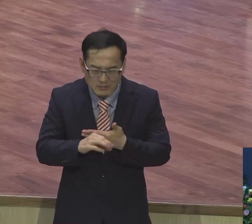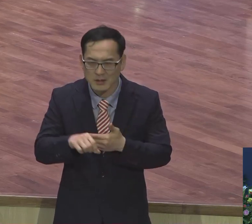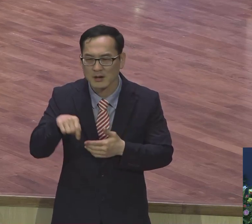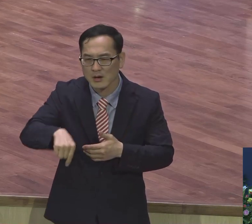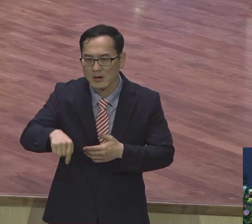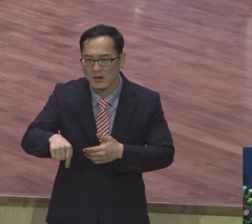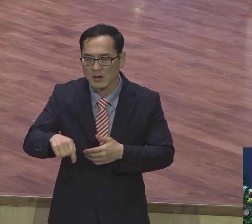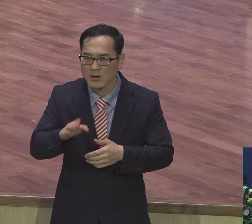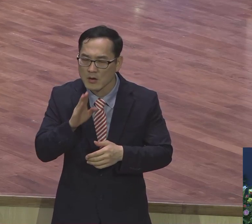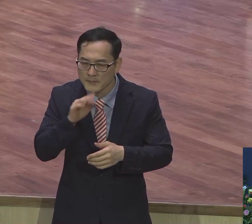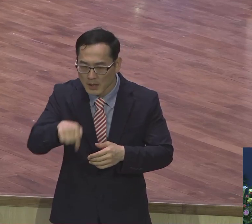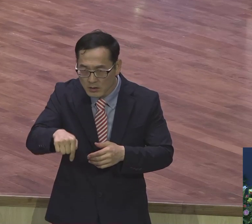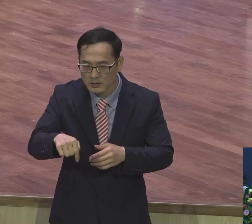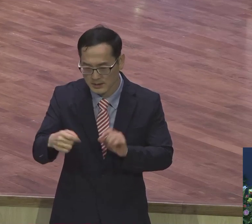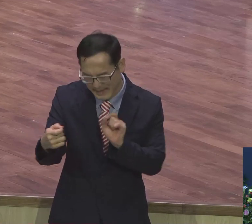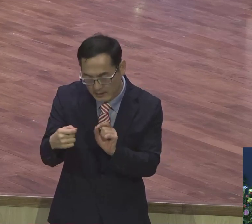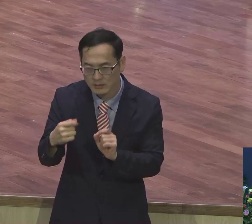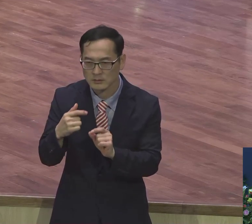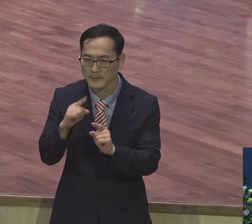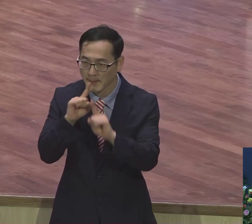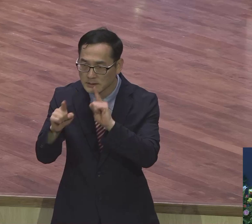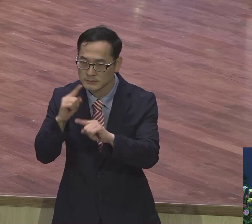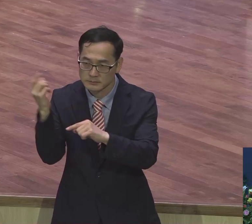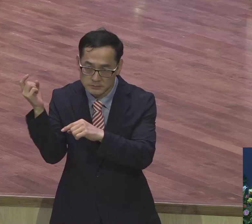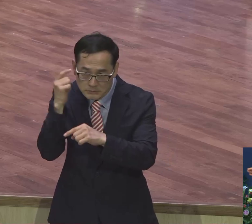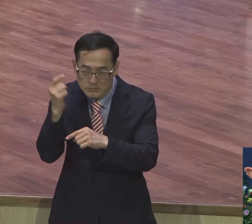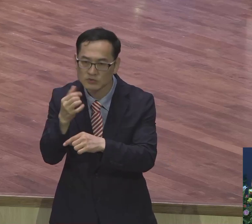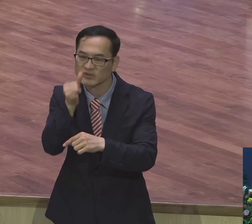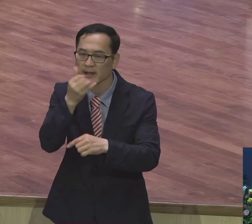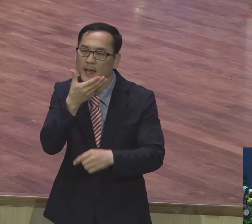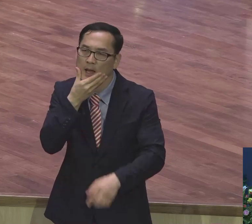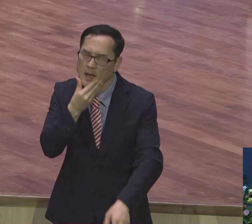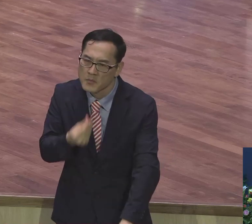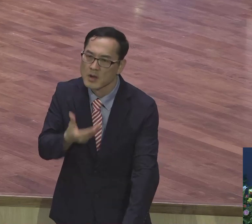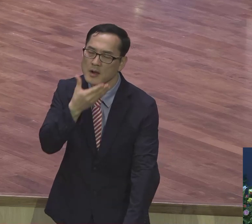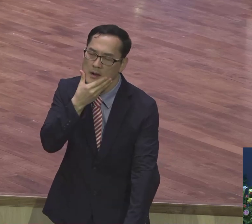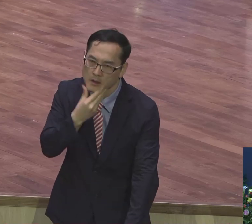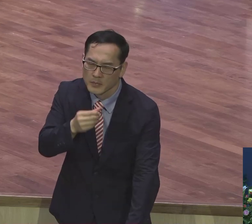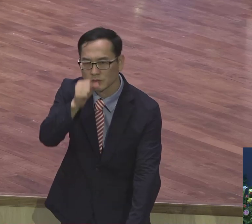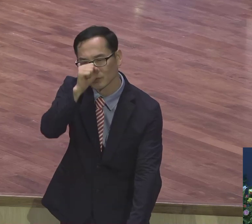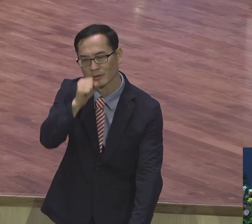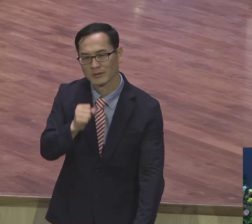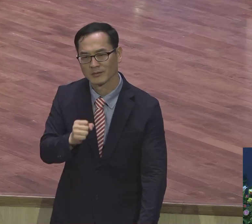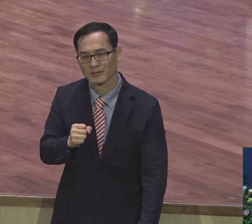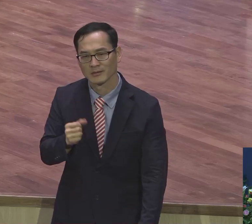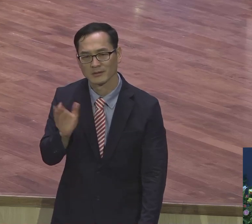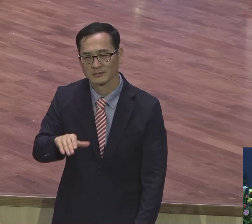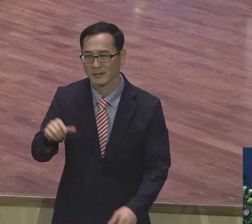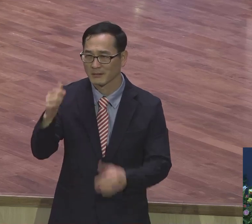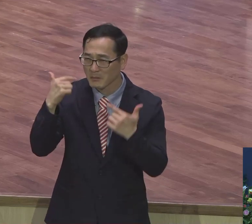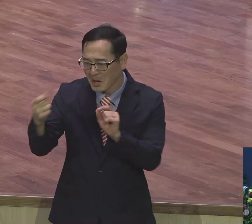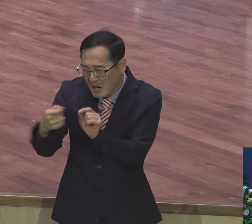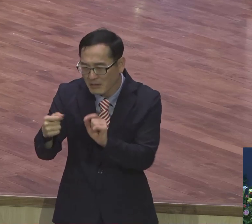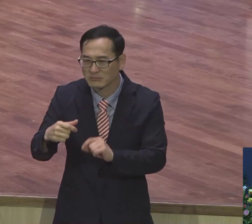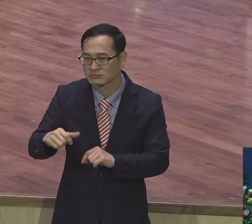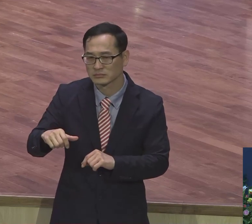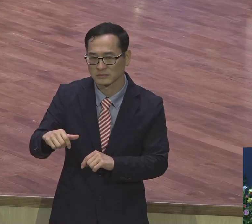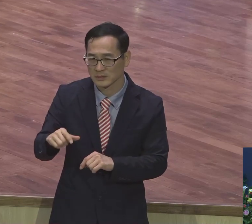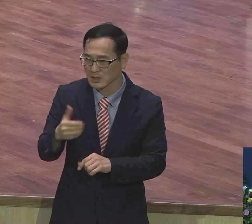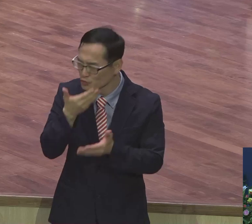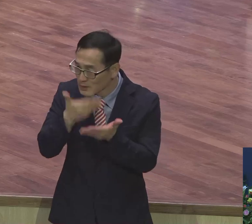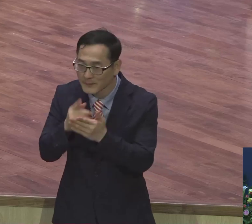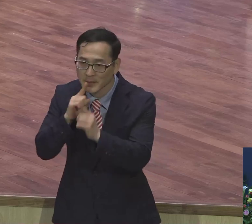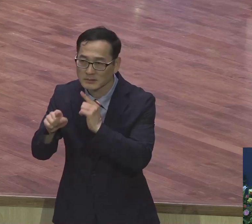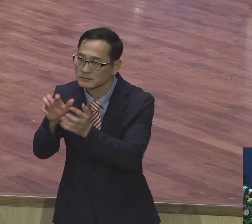여기 성교사들. 김왕이 성교사 같은 분을 칠레에서 수십 년 성교한 사람들이에요. 아주 별나게 한 아주